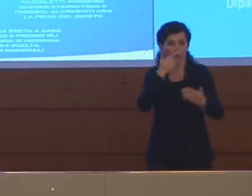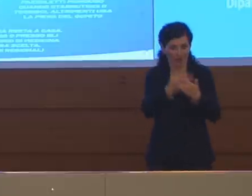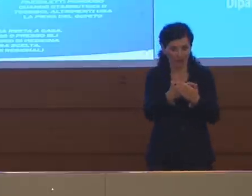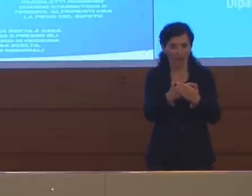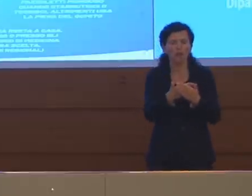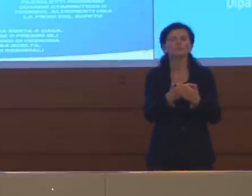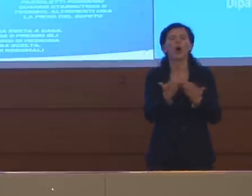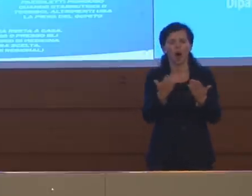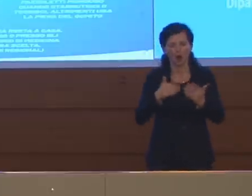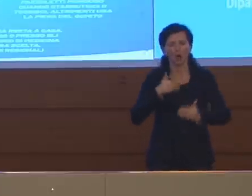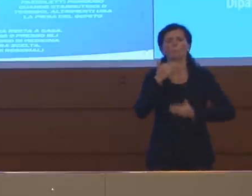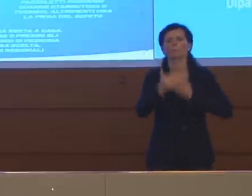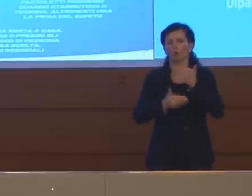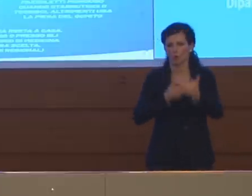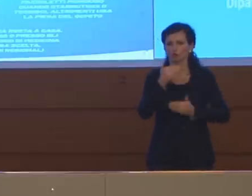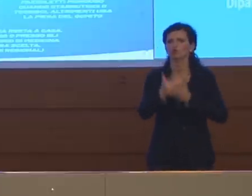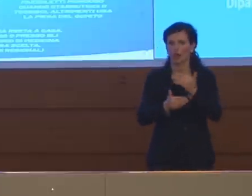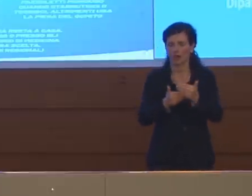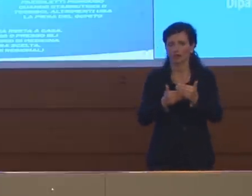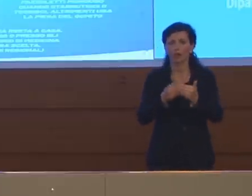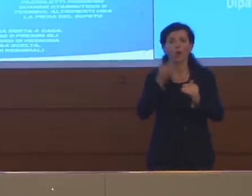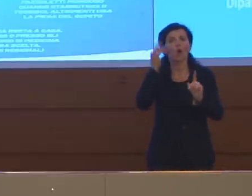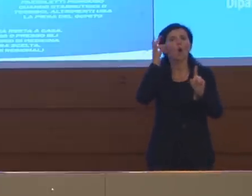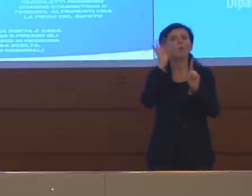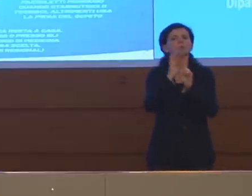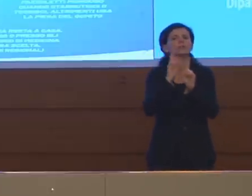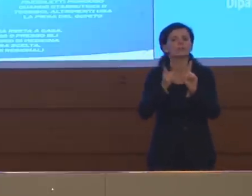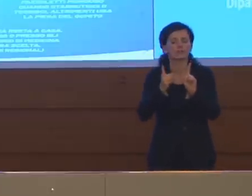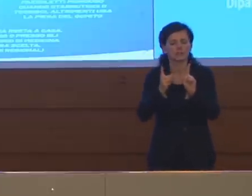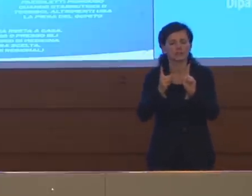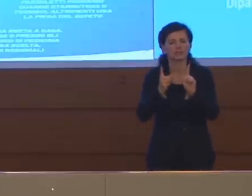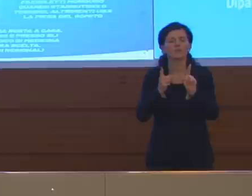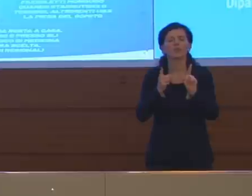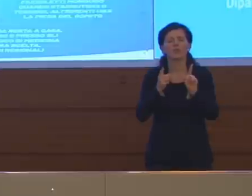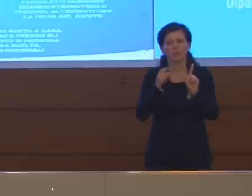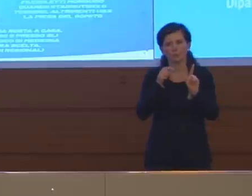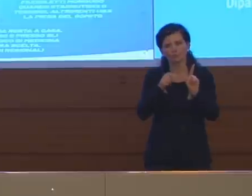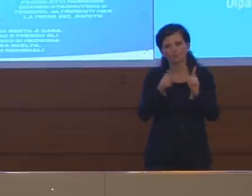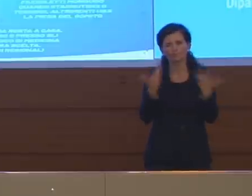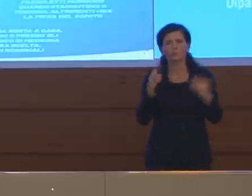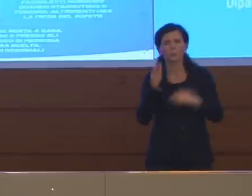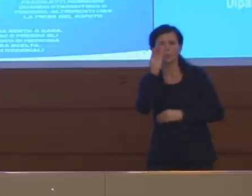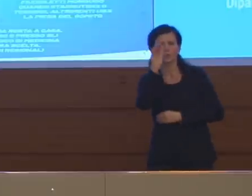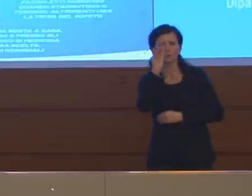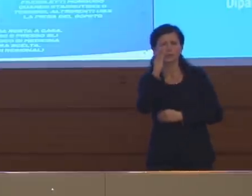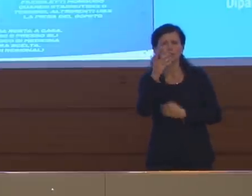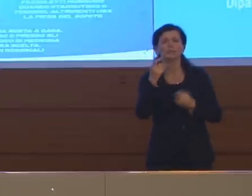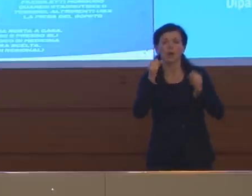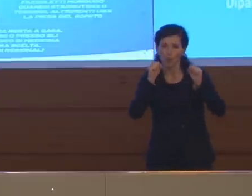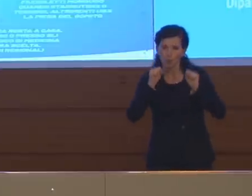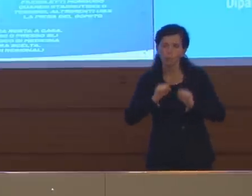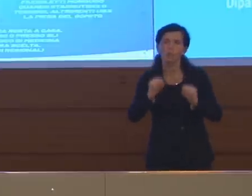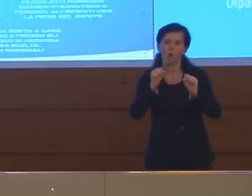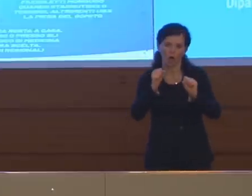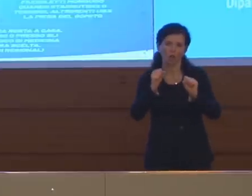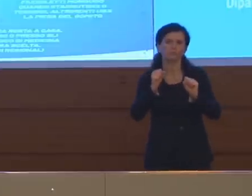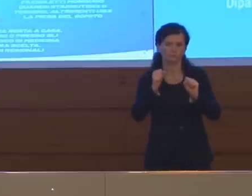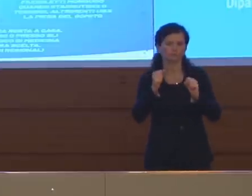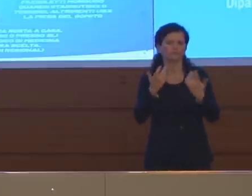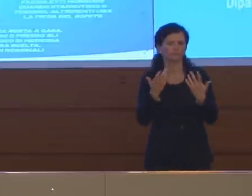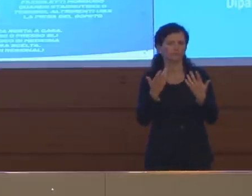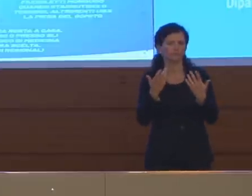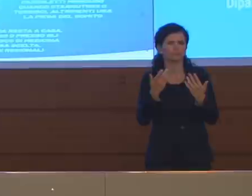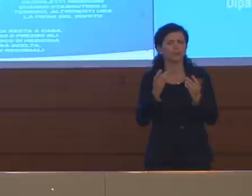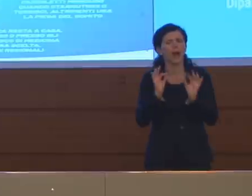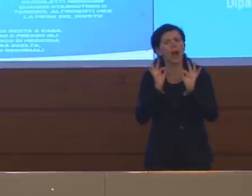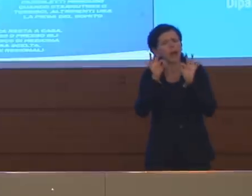procediamo con ulteriori misure, l'obiettivo è arrivare in un tempo, in una prospettiva ragionevole, non infinita, verso